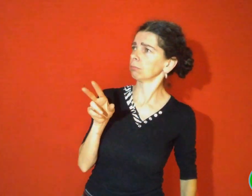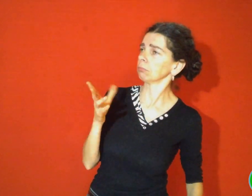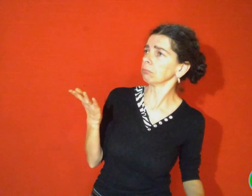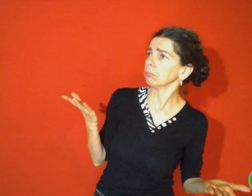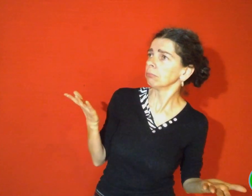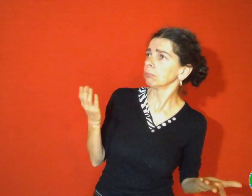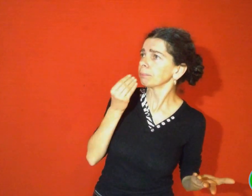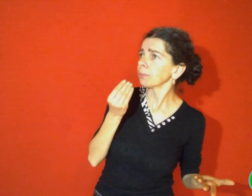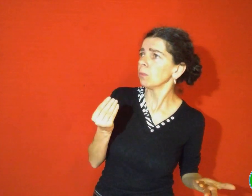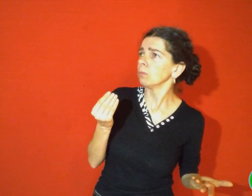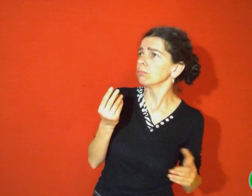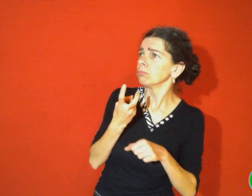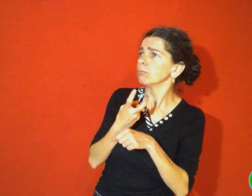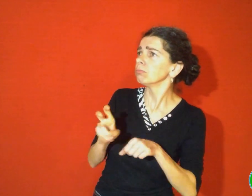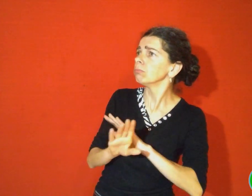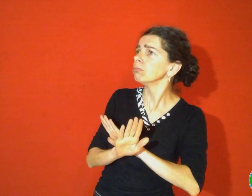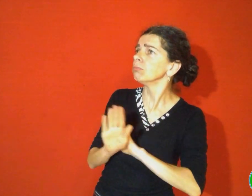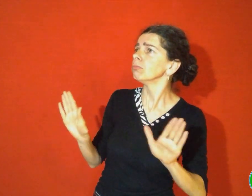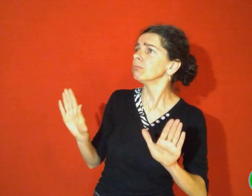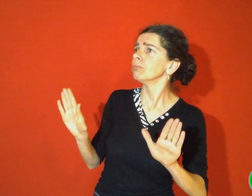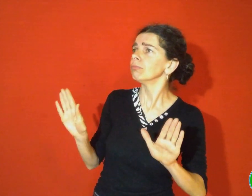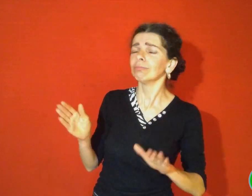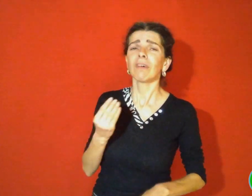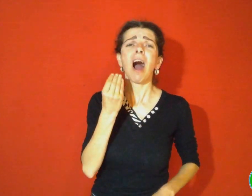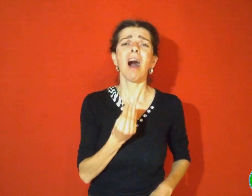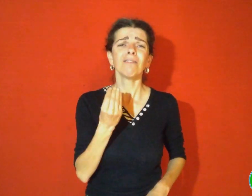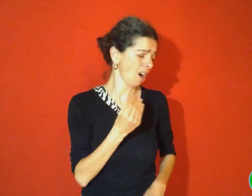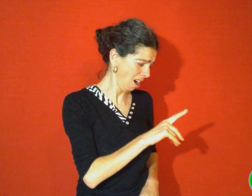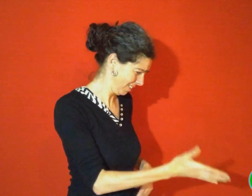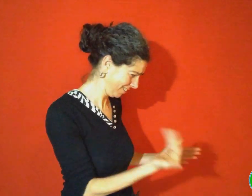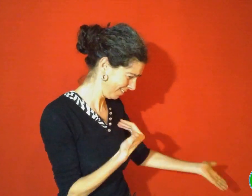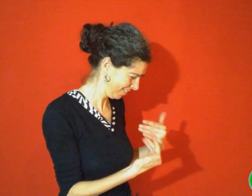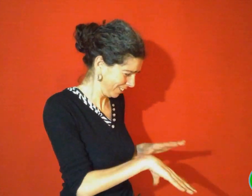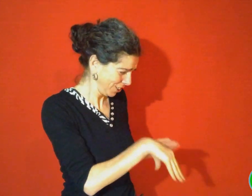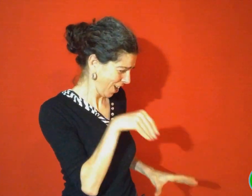Et comme il n'y avait plus de danger les enfants sortirent de leur cachette